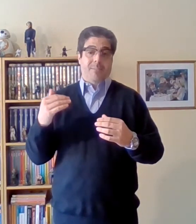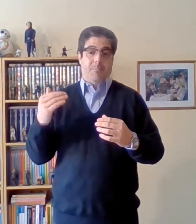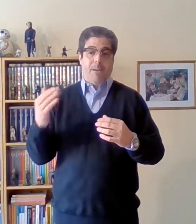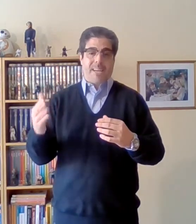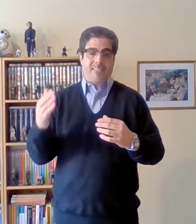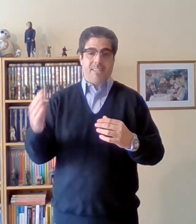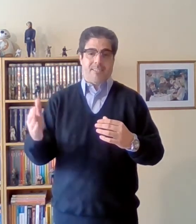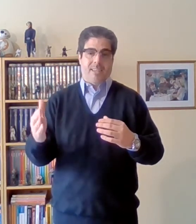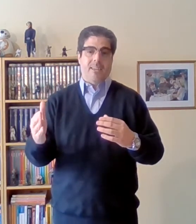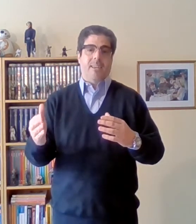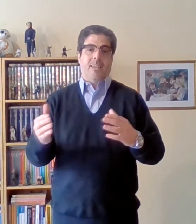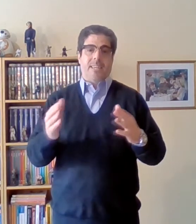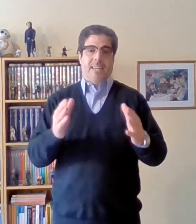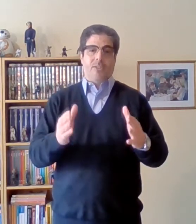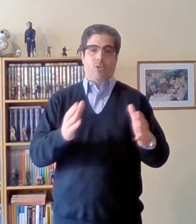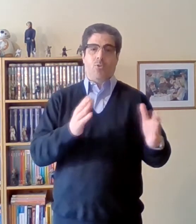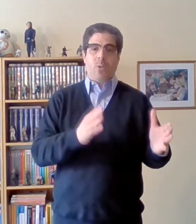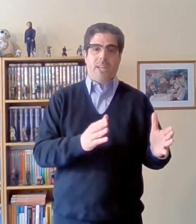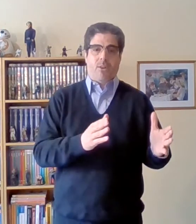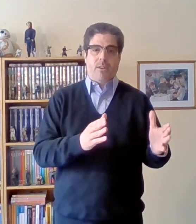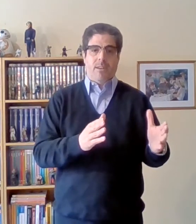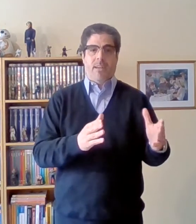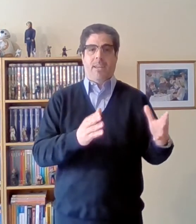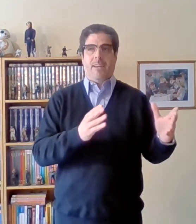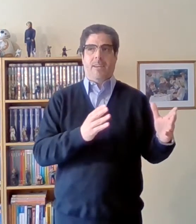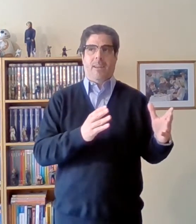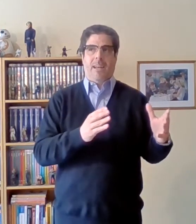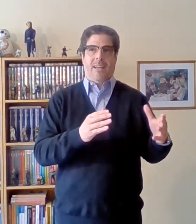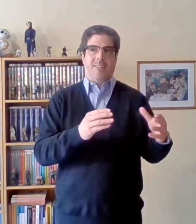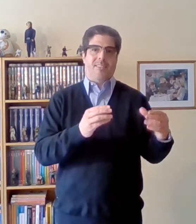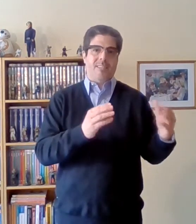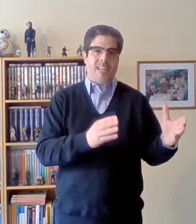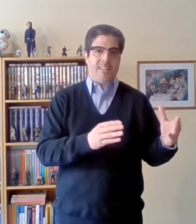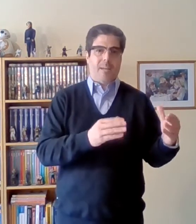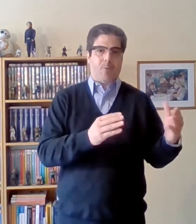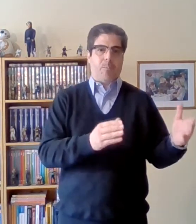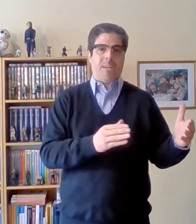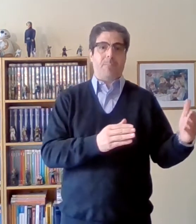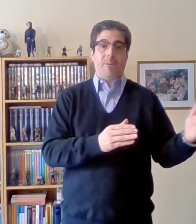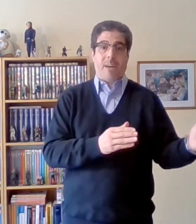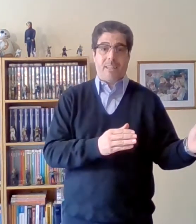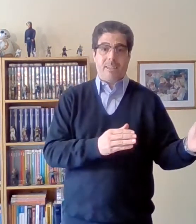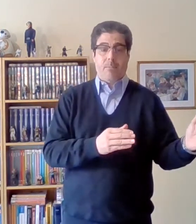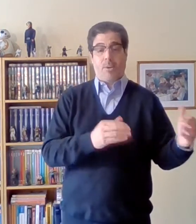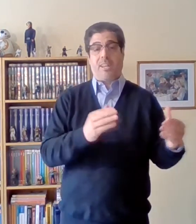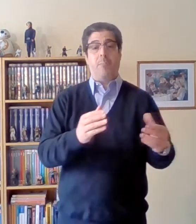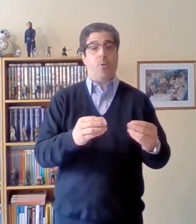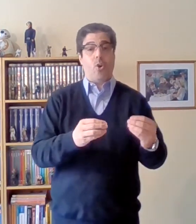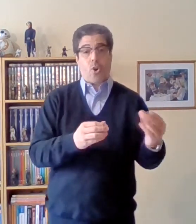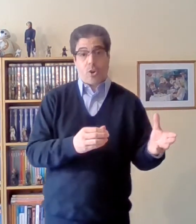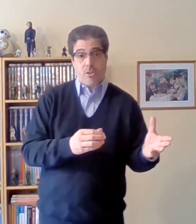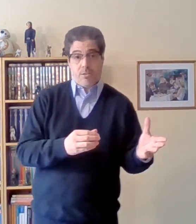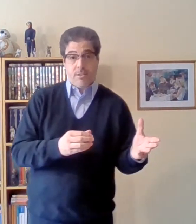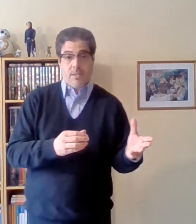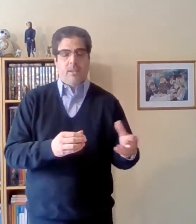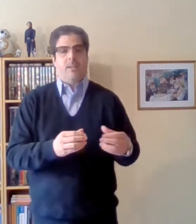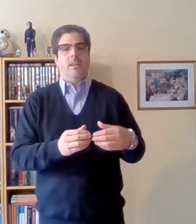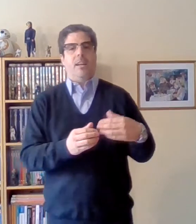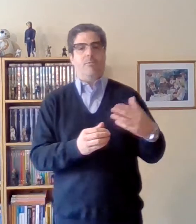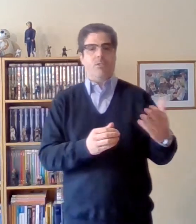Marx dice, quienes sostuvieron la necesidad de la propiedad privada, por ejemplo, Locke, la